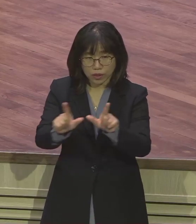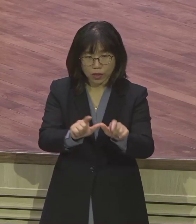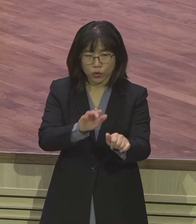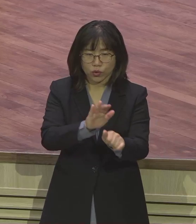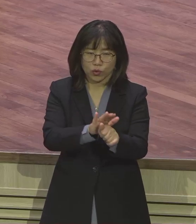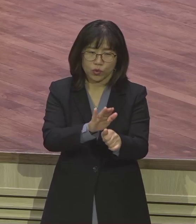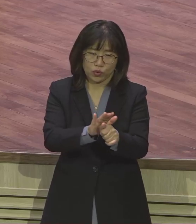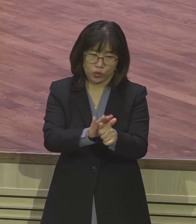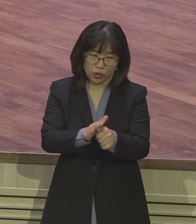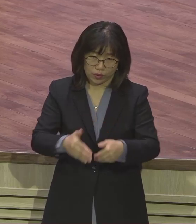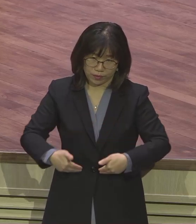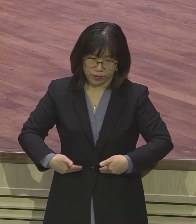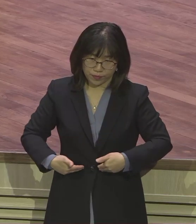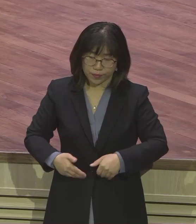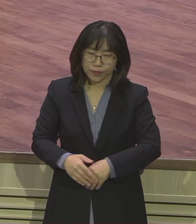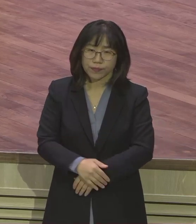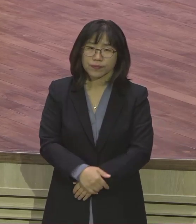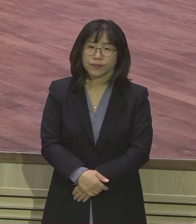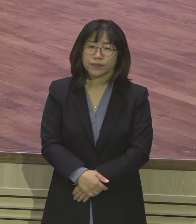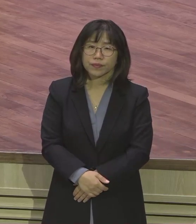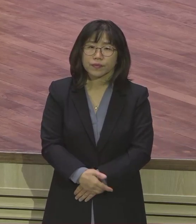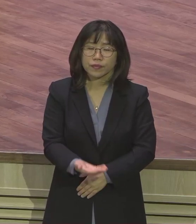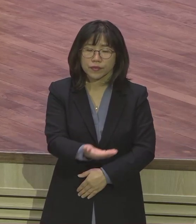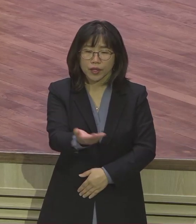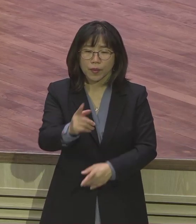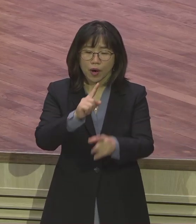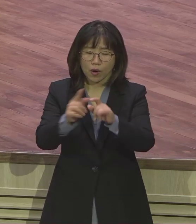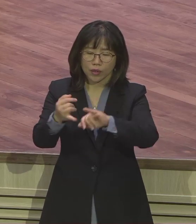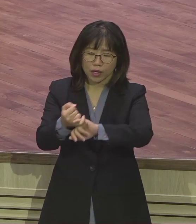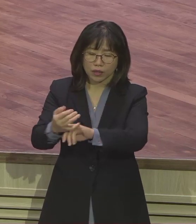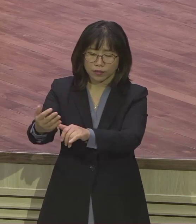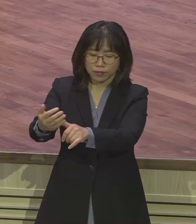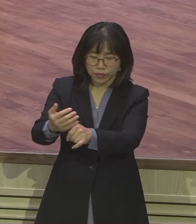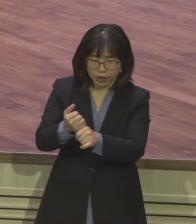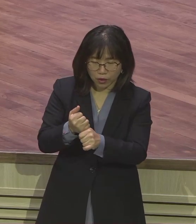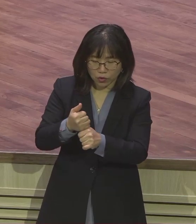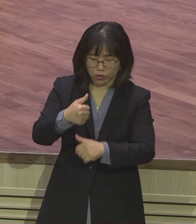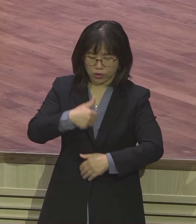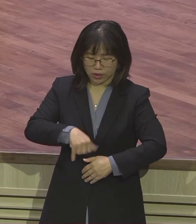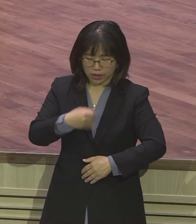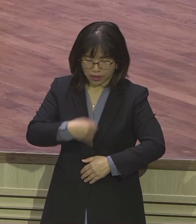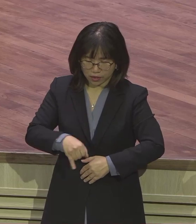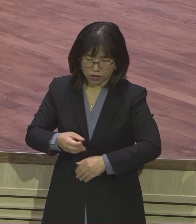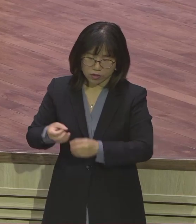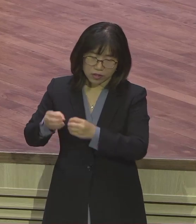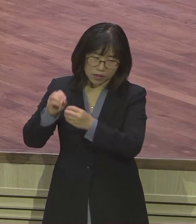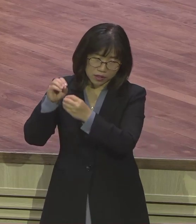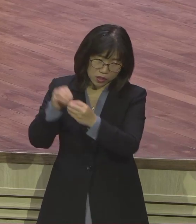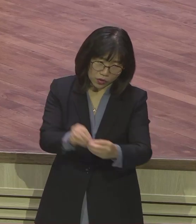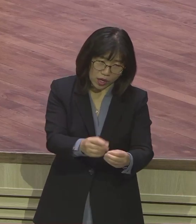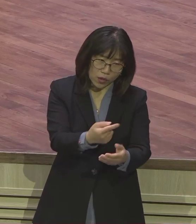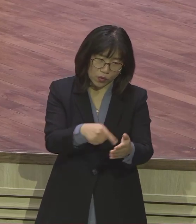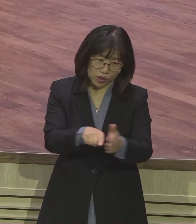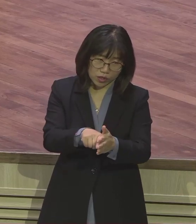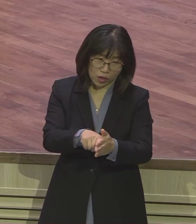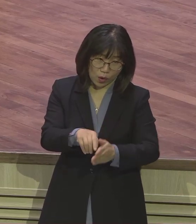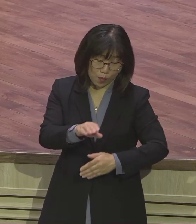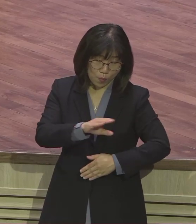은약 붙잡고 그 은약을 자녀에게 전달하는데 생을 건 모세의 부모처럼 우리의 삶이